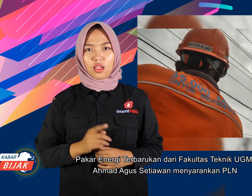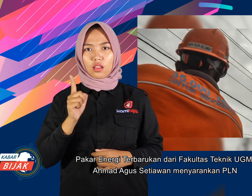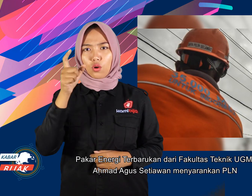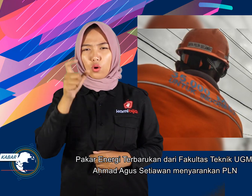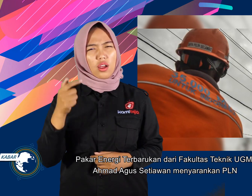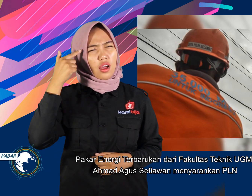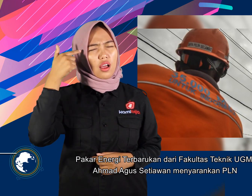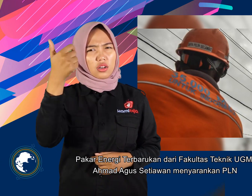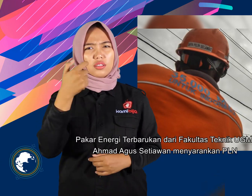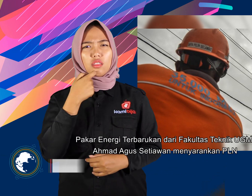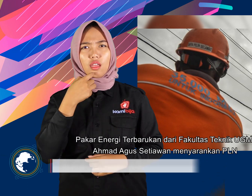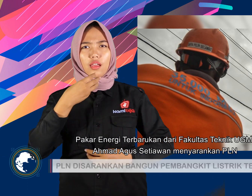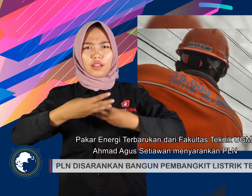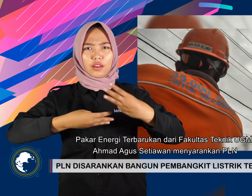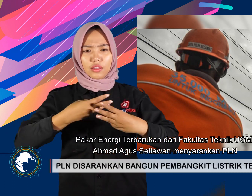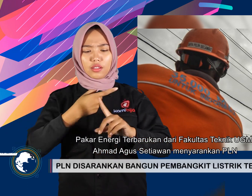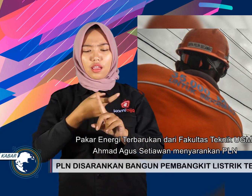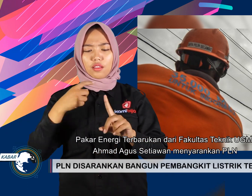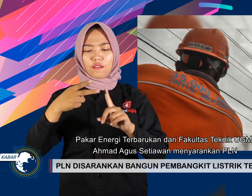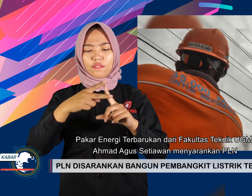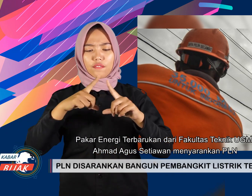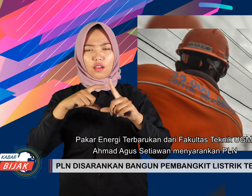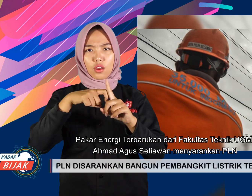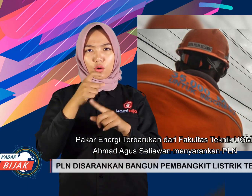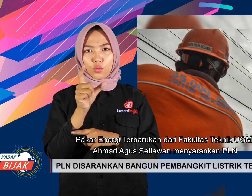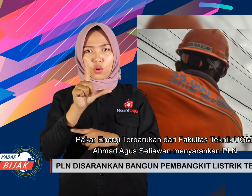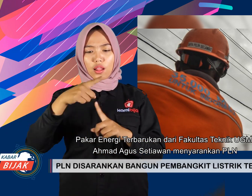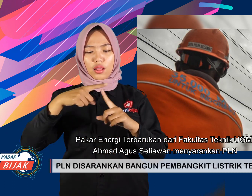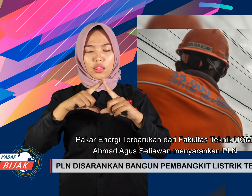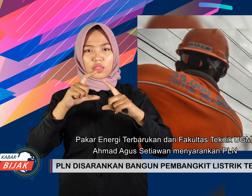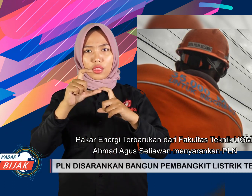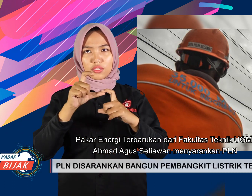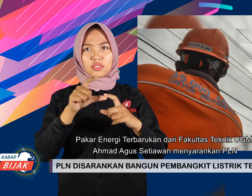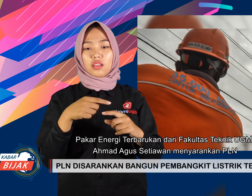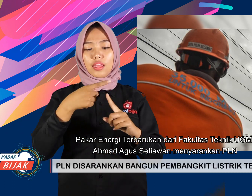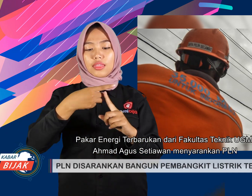Pakar energi terbarukan dari Fakultas Teknik UGM Ahmad Agus Setiawan menyarankan PLN